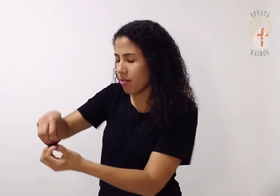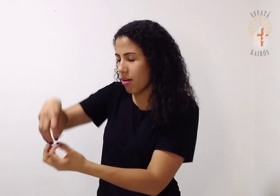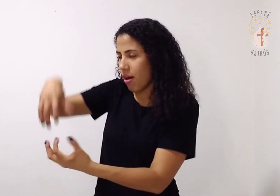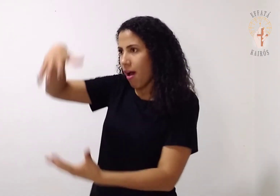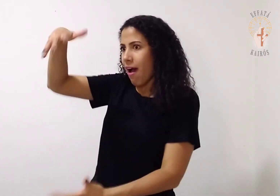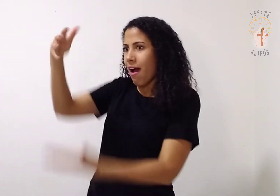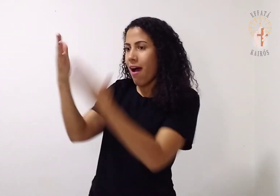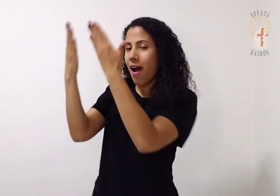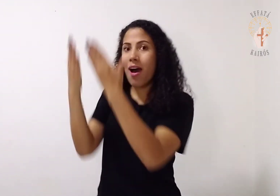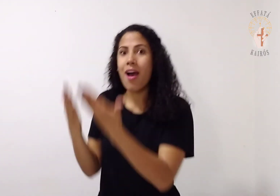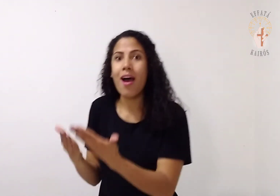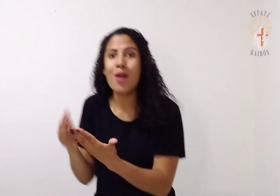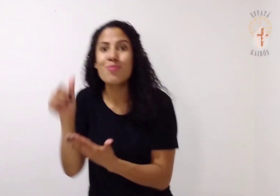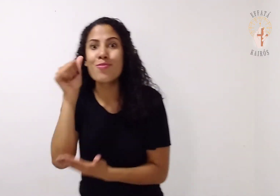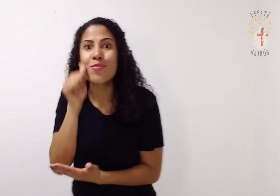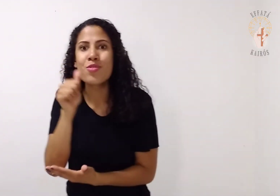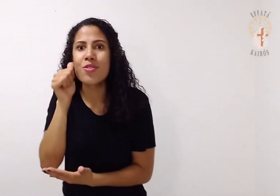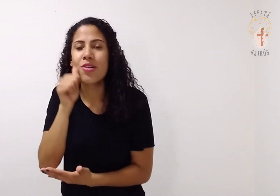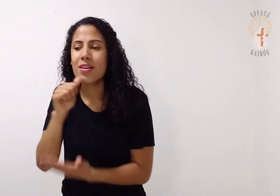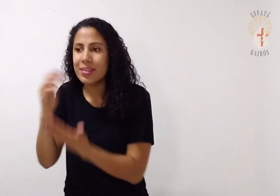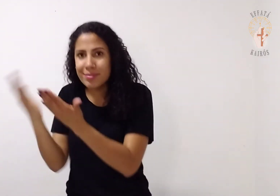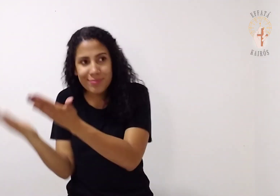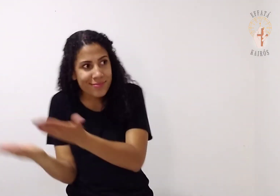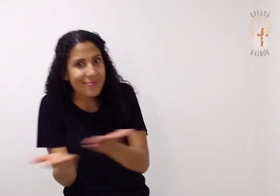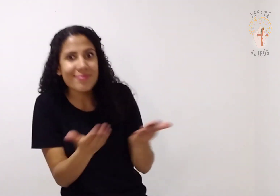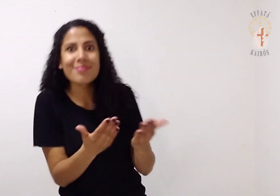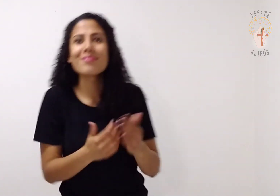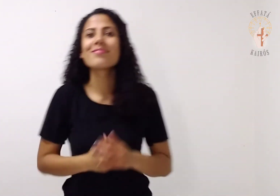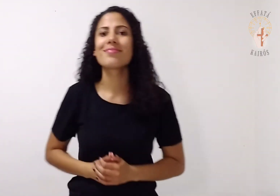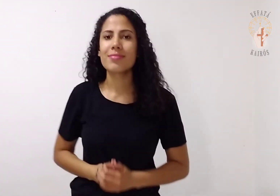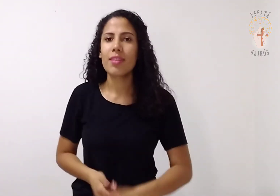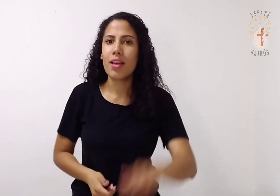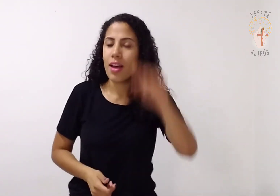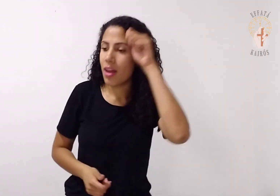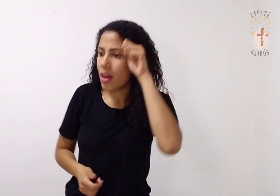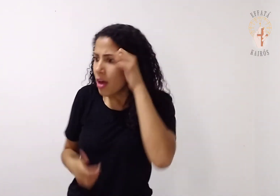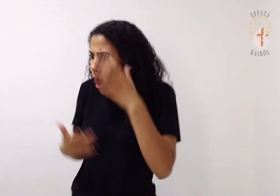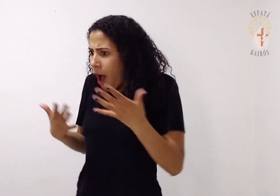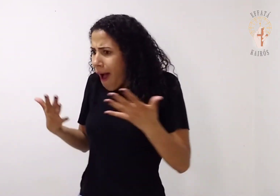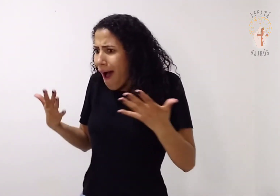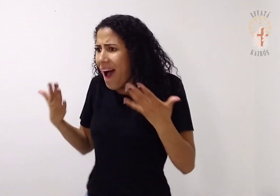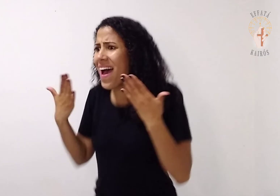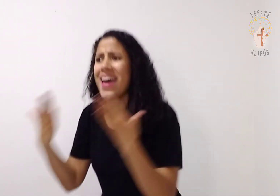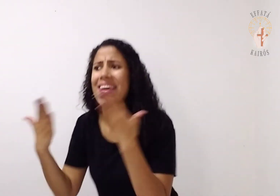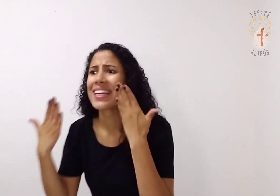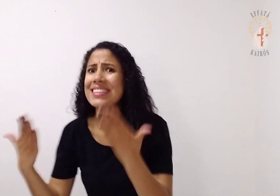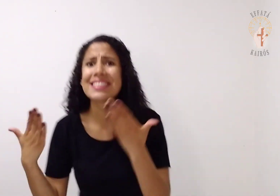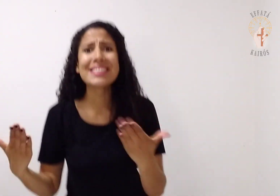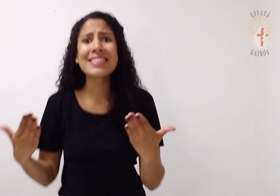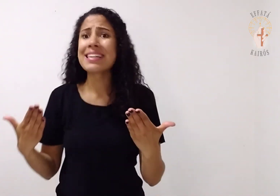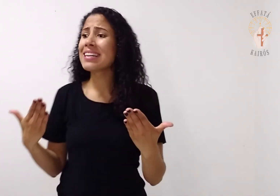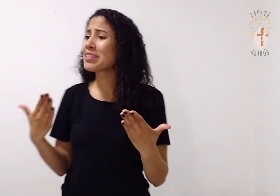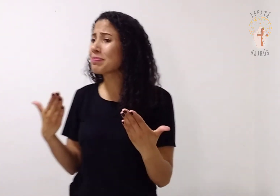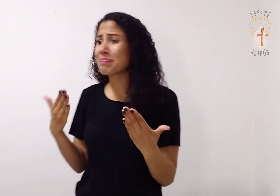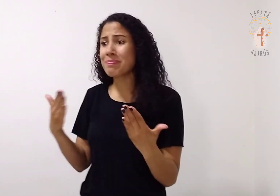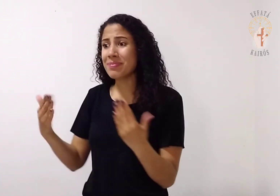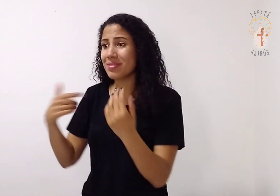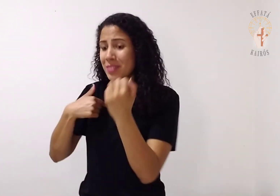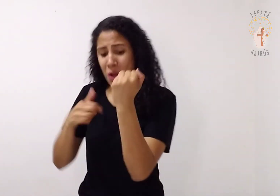Depois da costela tirada de Adão, o Senhor Deus formou a mulher e conduziu a Adão. E Adão